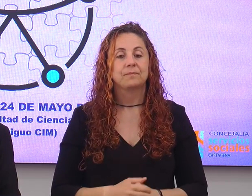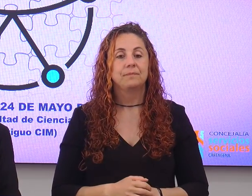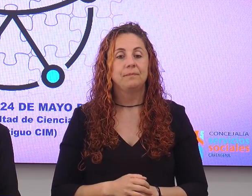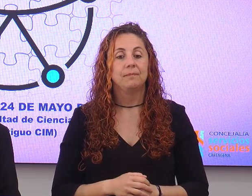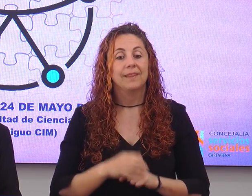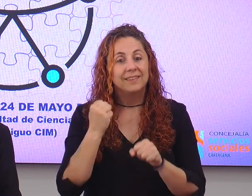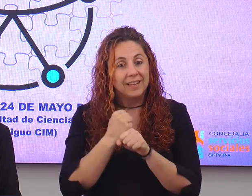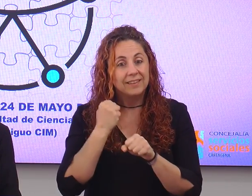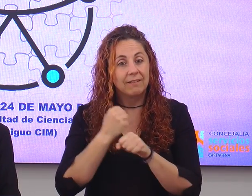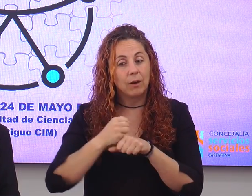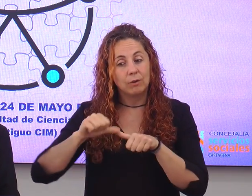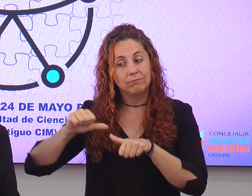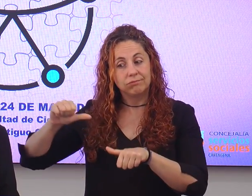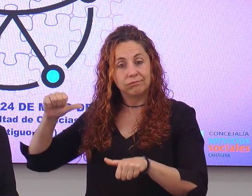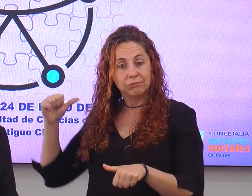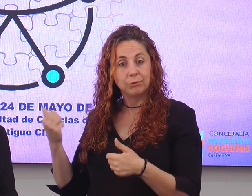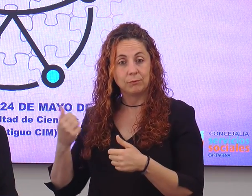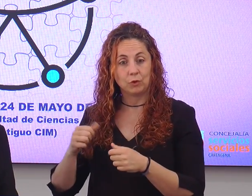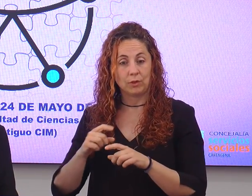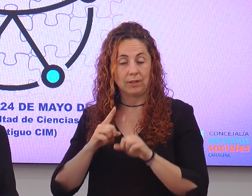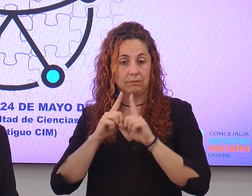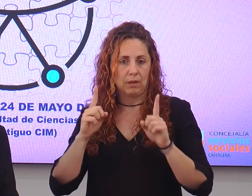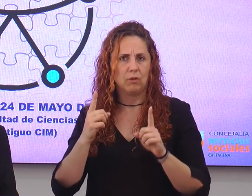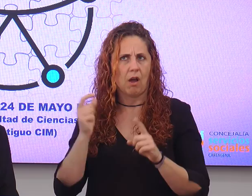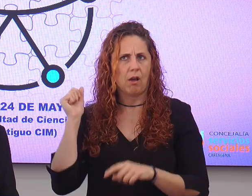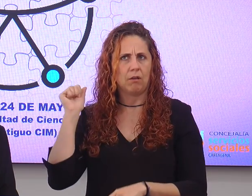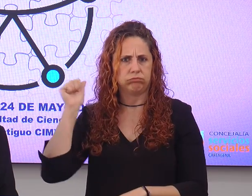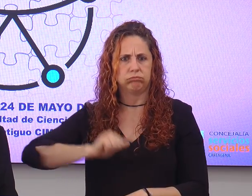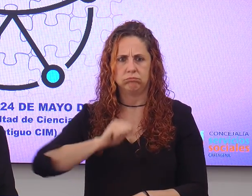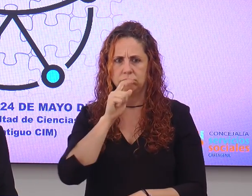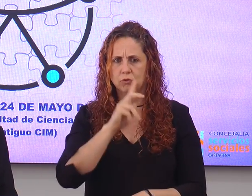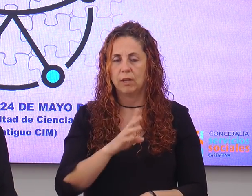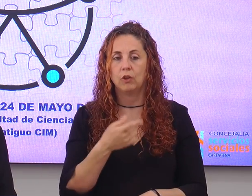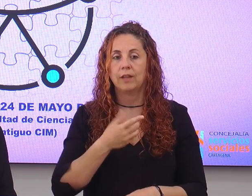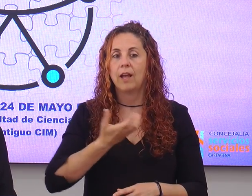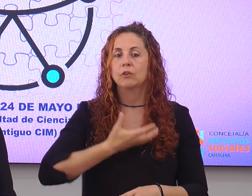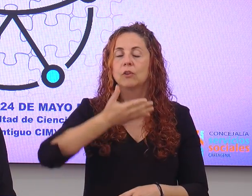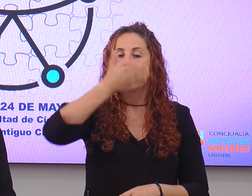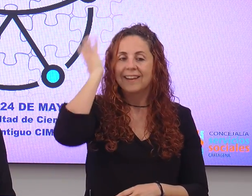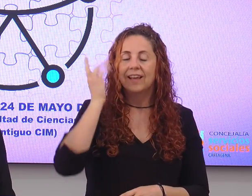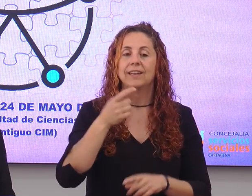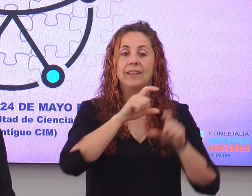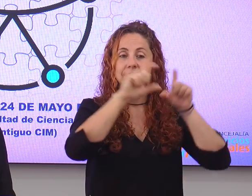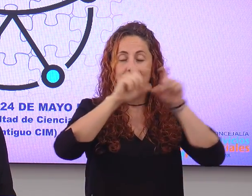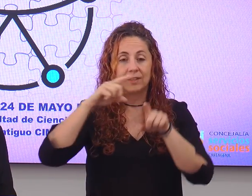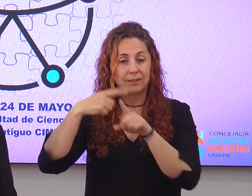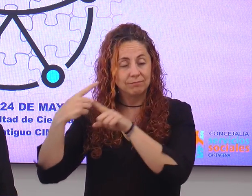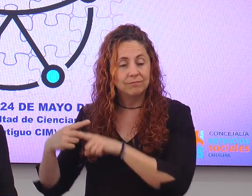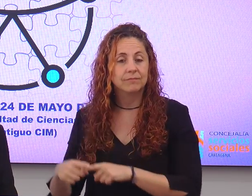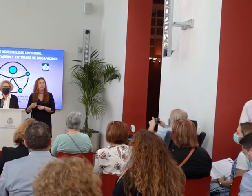trabajo que viene realizando a lo largo de este tiempo, ya de unos años, el Ayuntamiento de Cartagena y las entidades